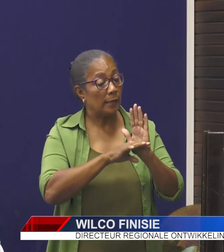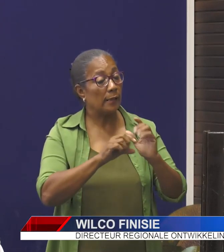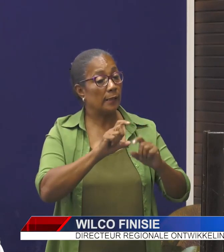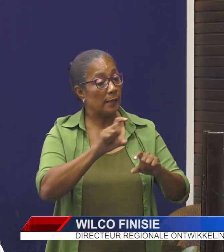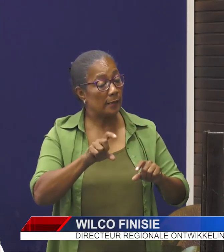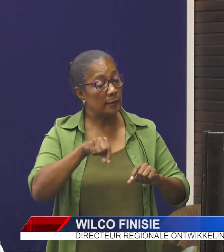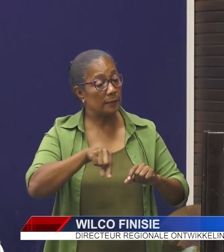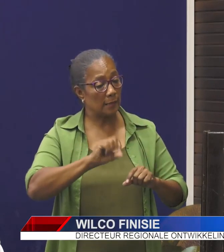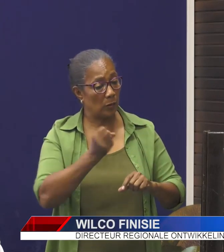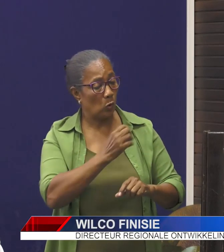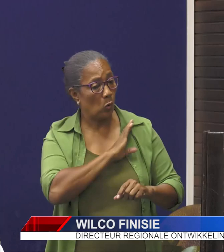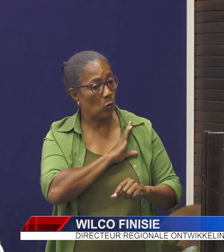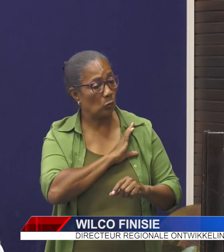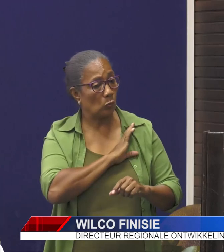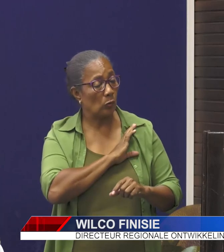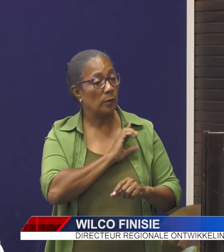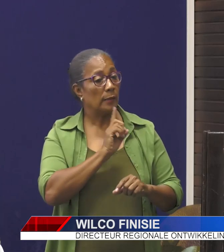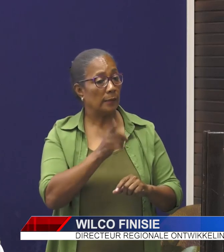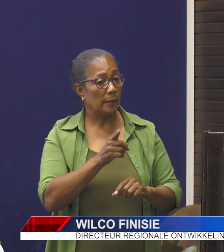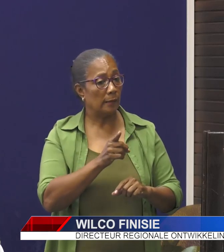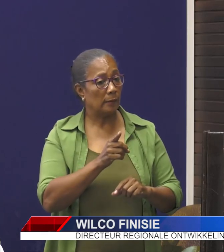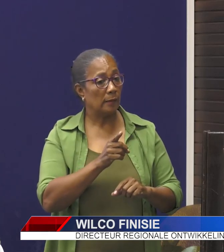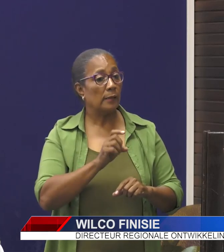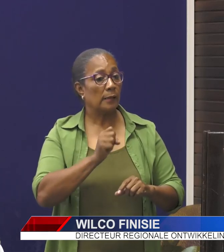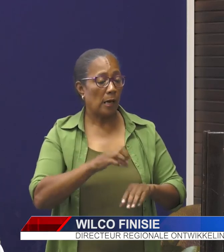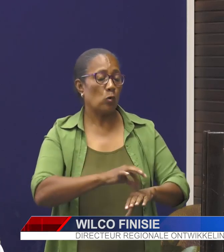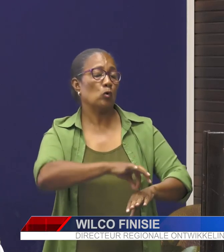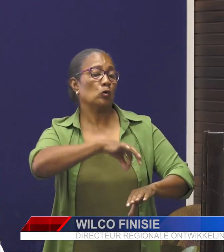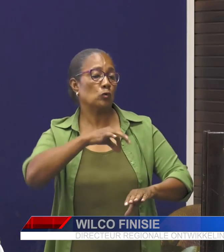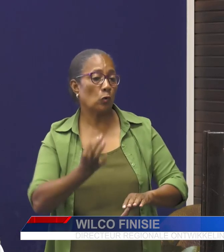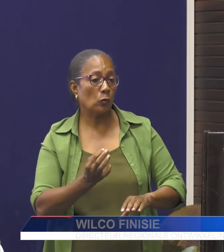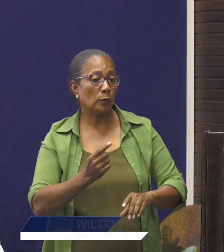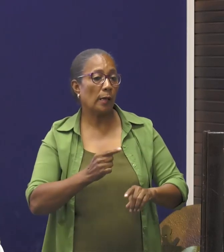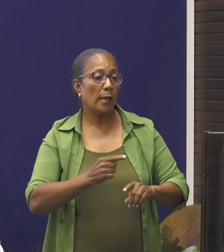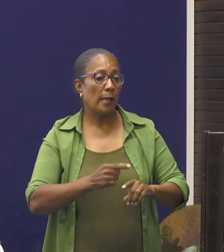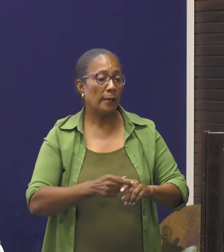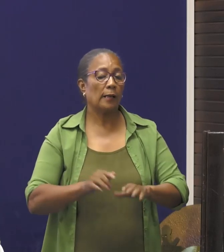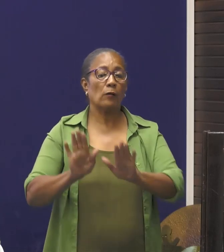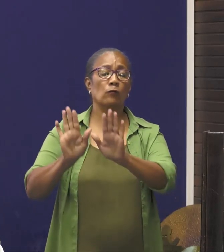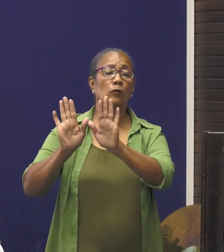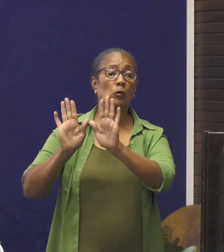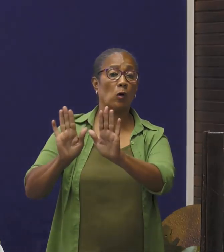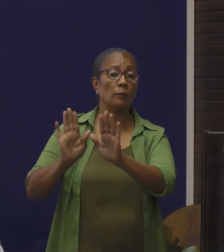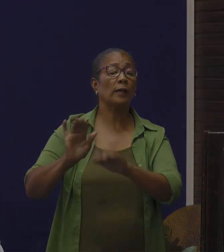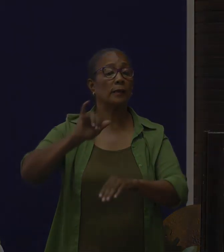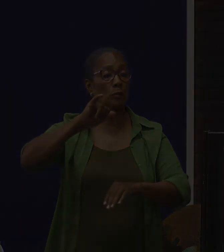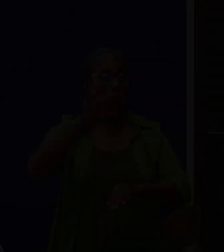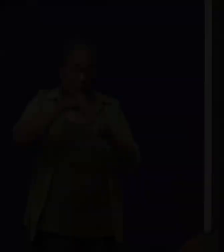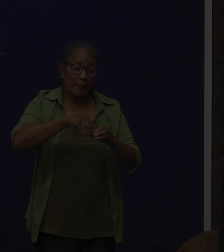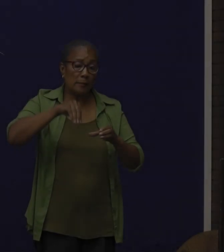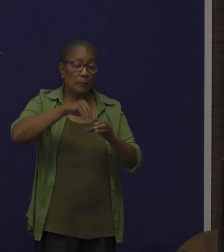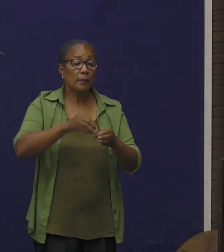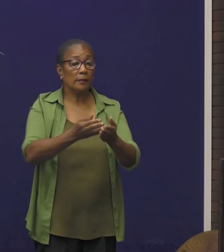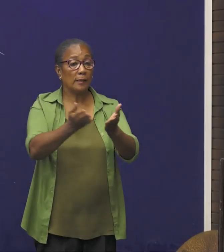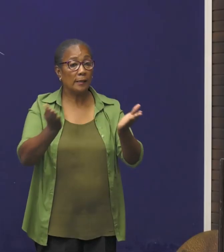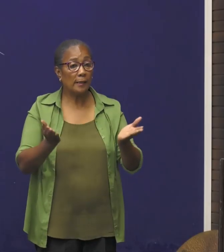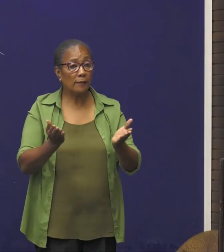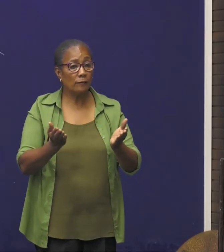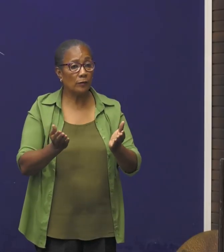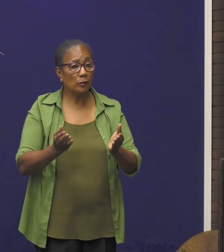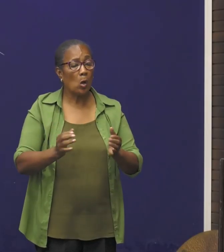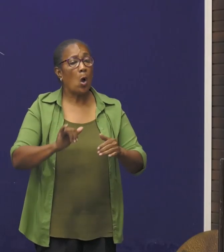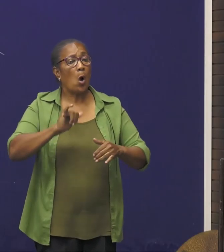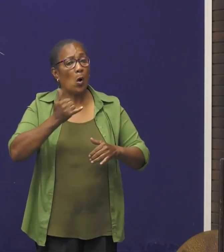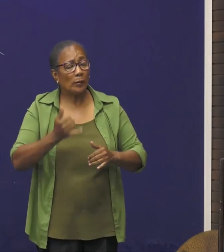zei zodat ook toe ding kan tang koso en toe en kan voorkomen dat de kisie aan Nieuw-Kombe Onlangs de vele